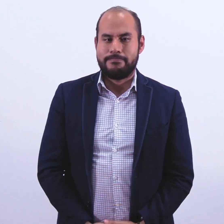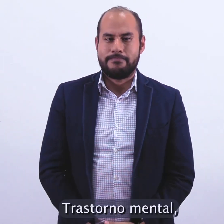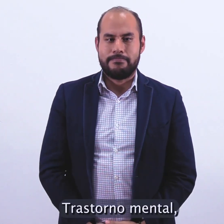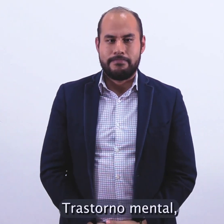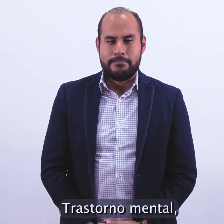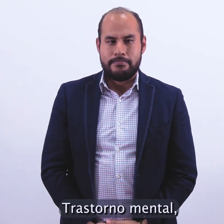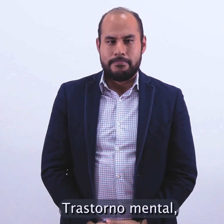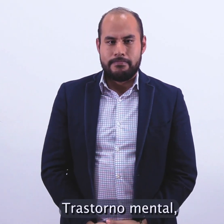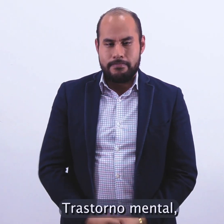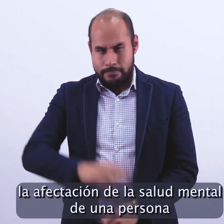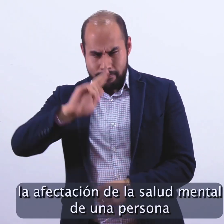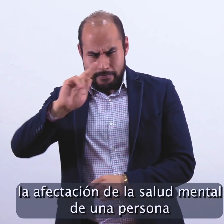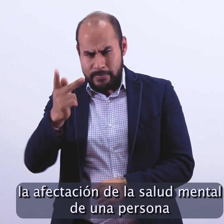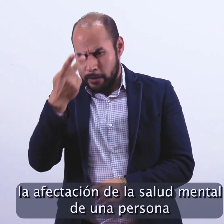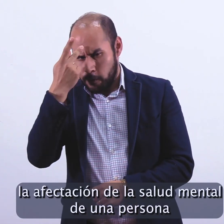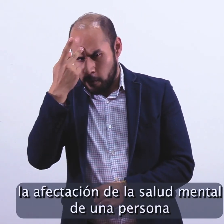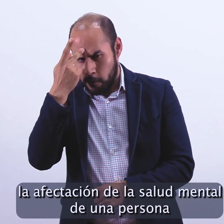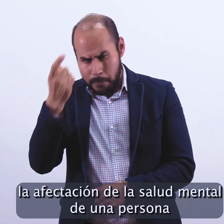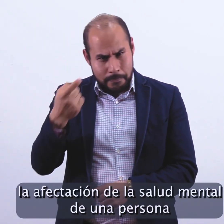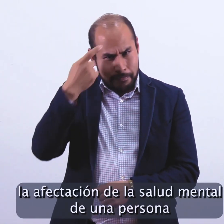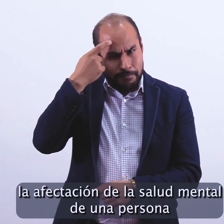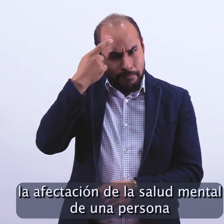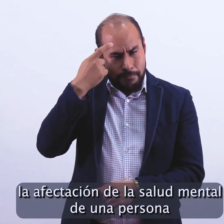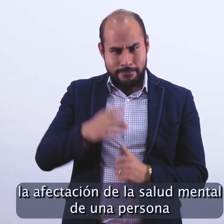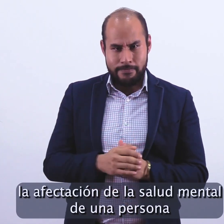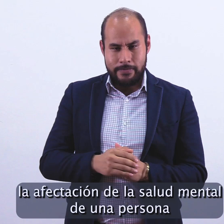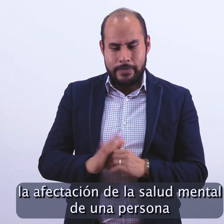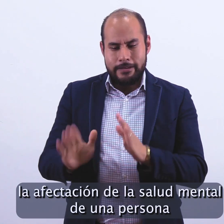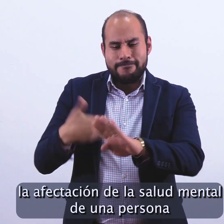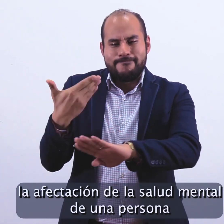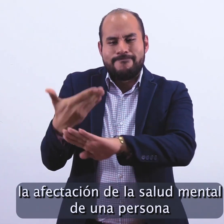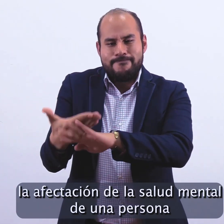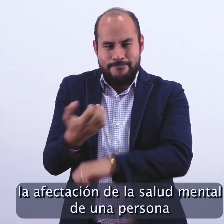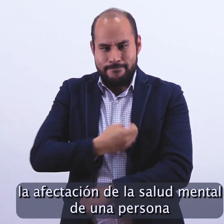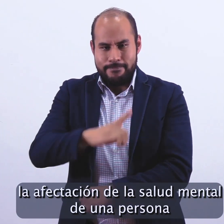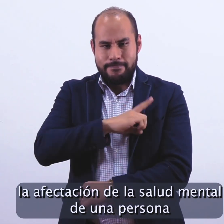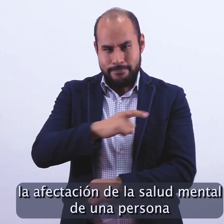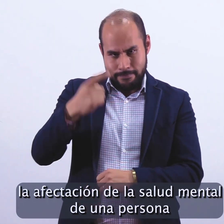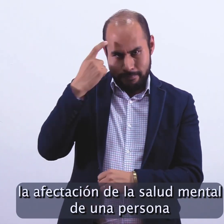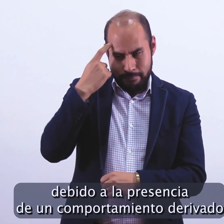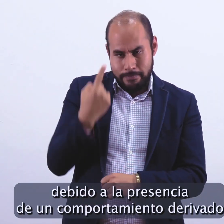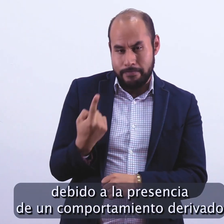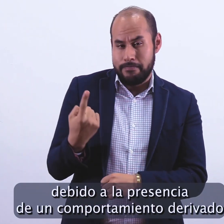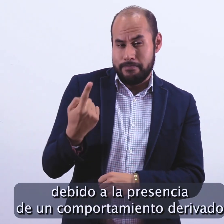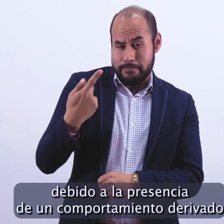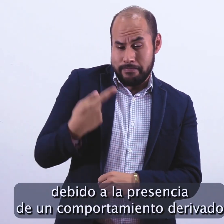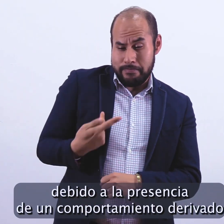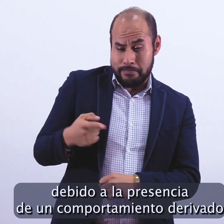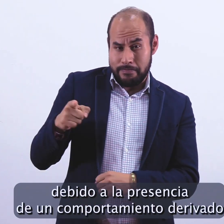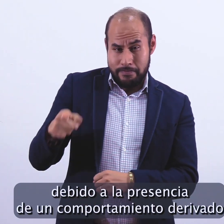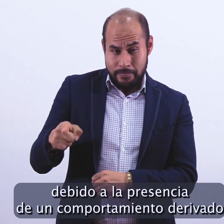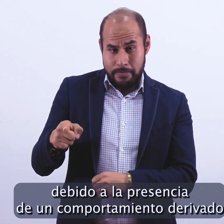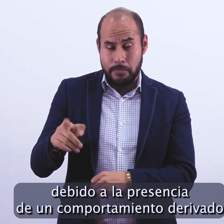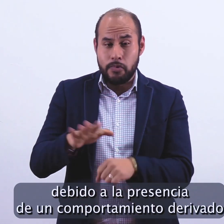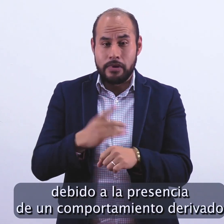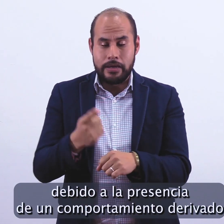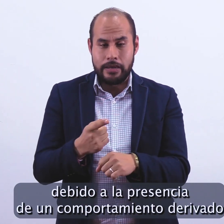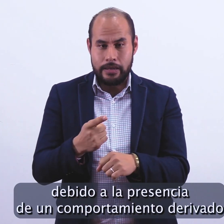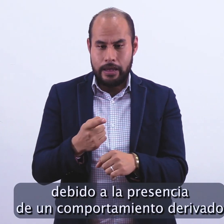Trastorno mental. La afectación de la salud mental de una persona debido a la presencia de un comportamiento derivado